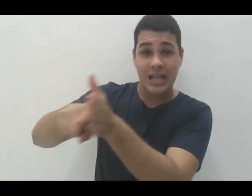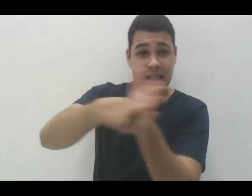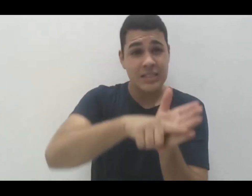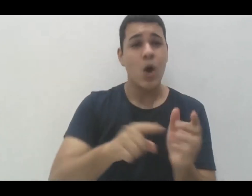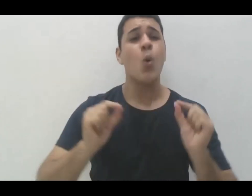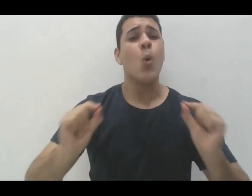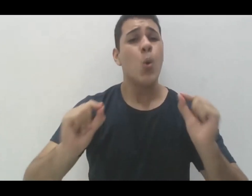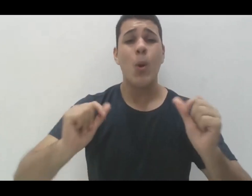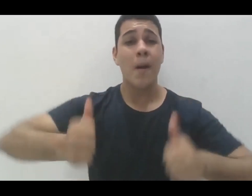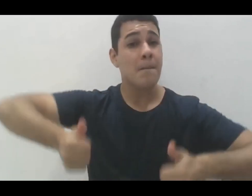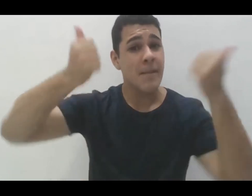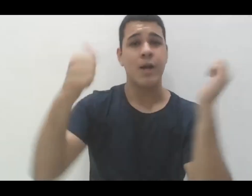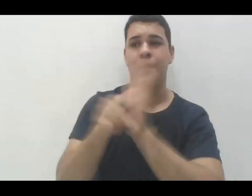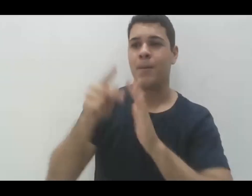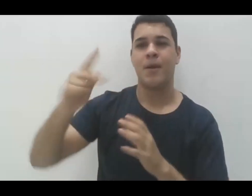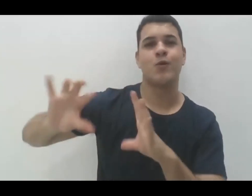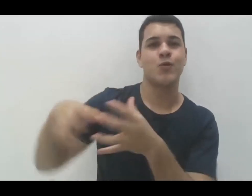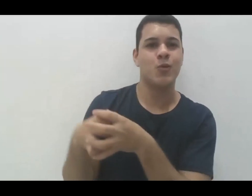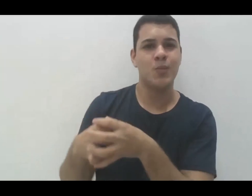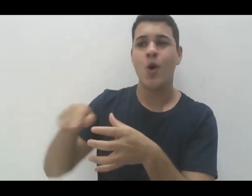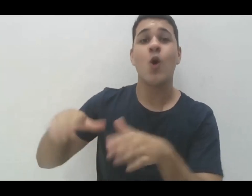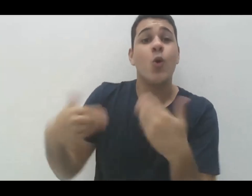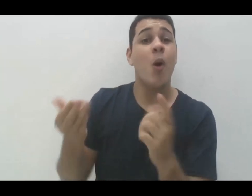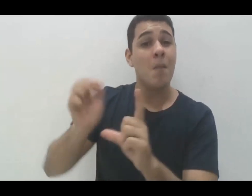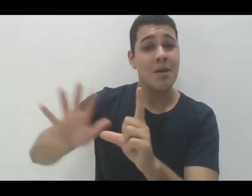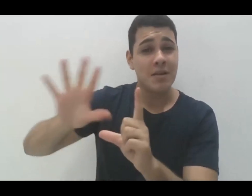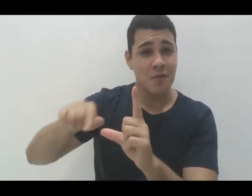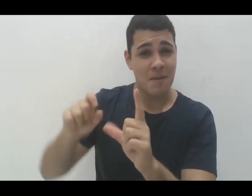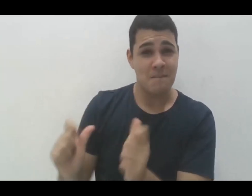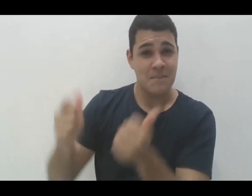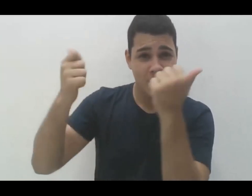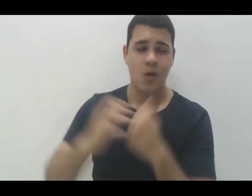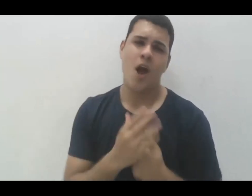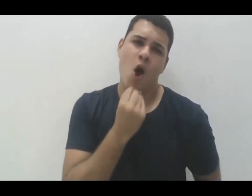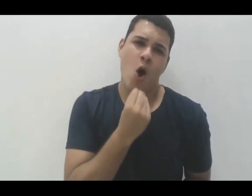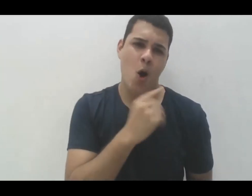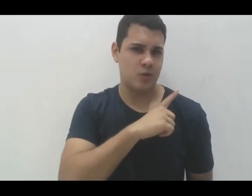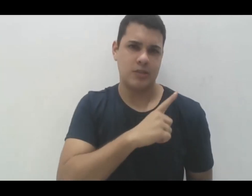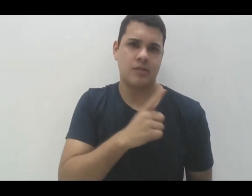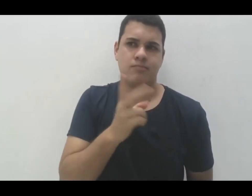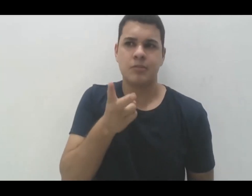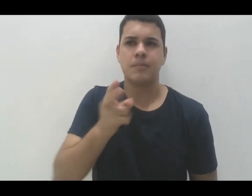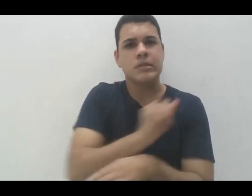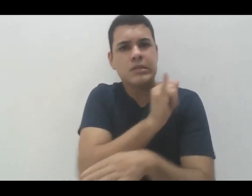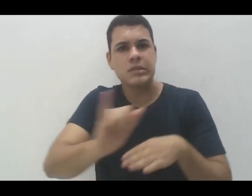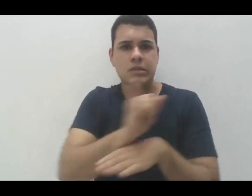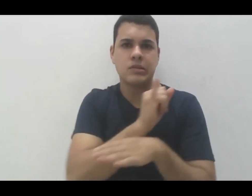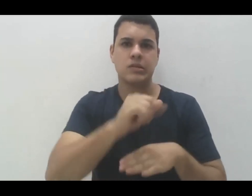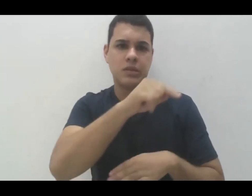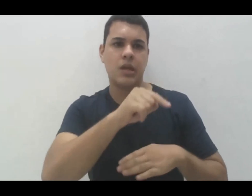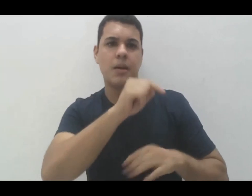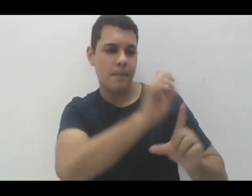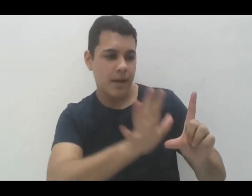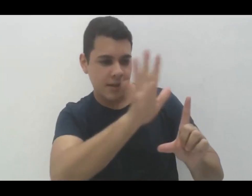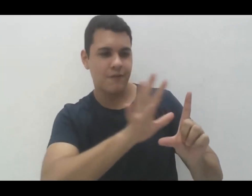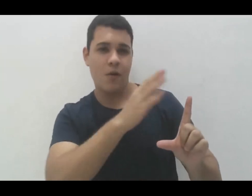é o melhor para eles, que plataformas são as melhores, claro que focando sempre as plataformas públicas, a gente sabe que nem